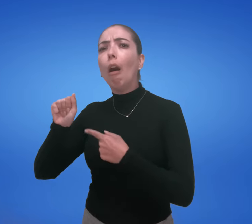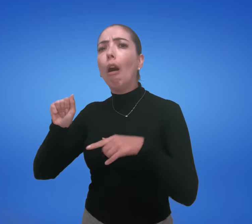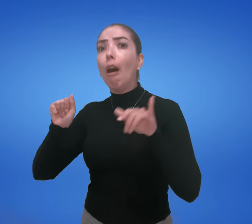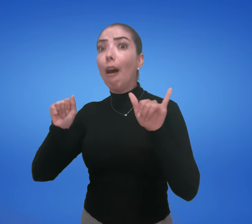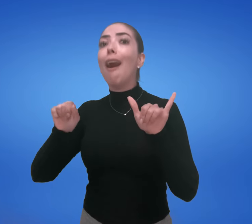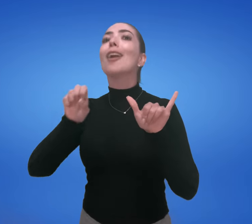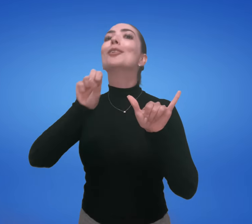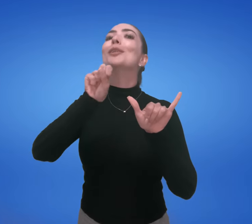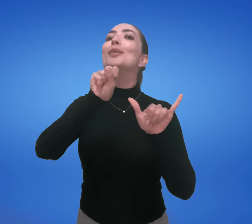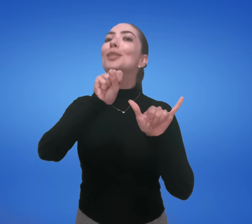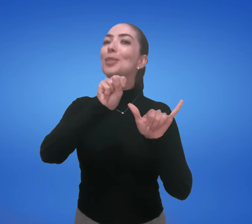sujeito.